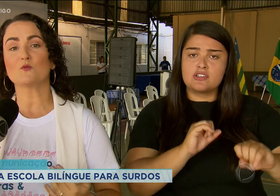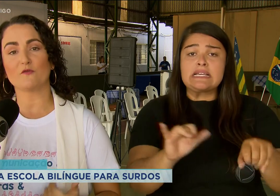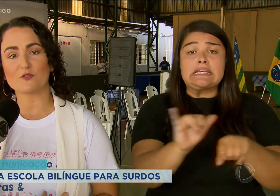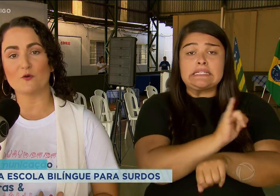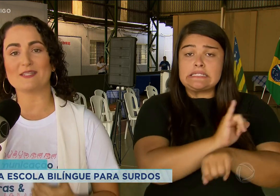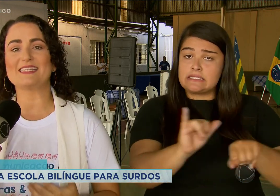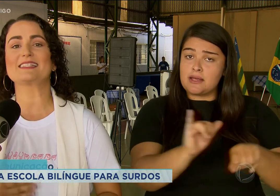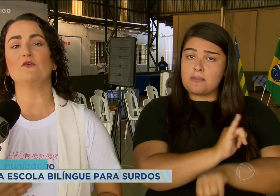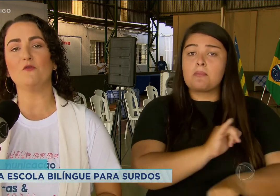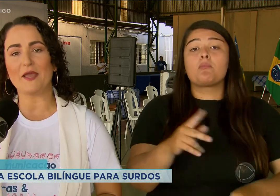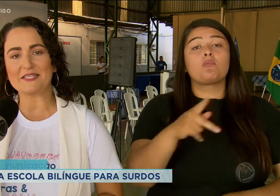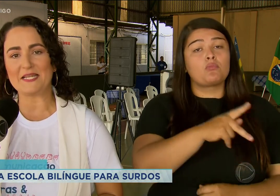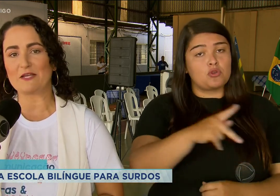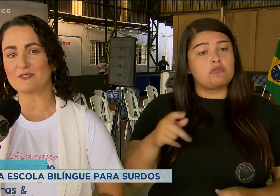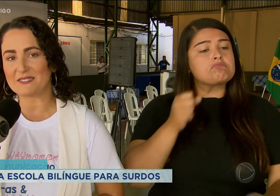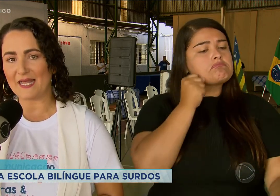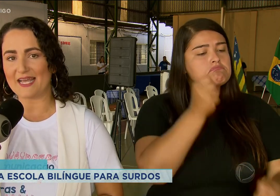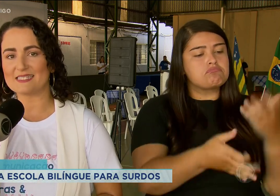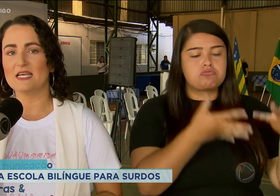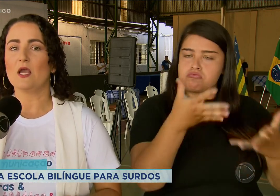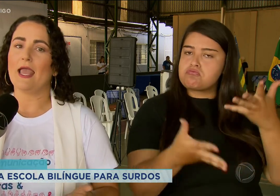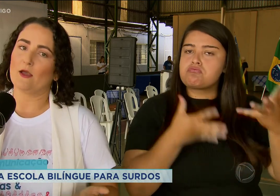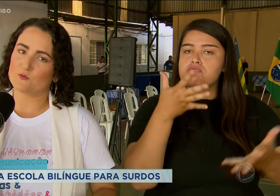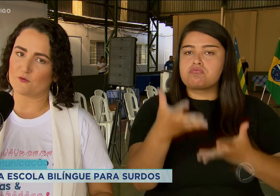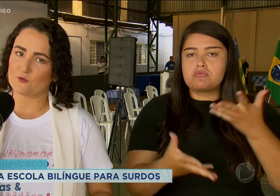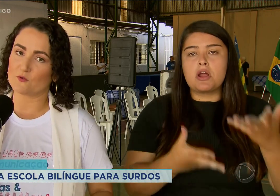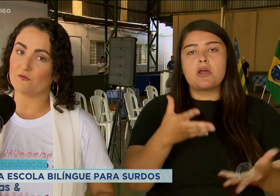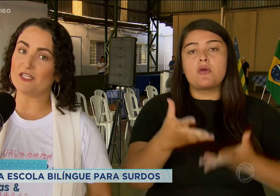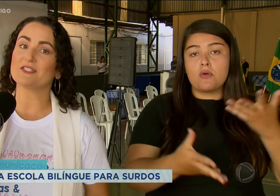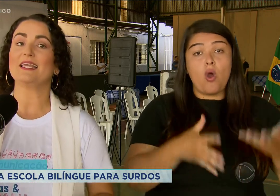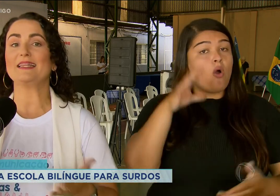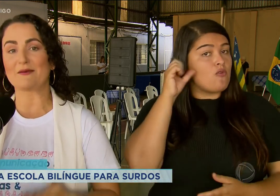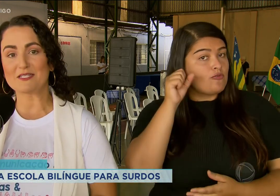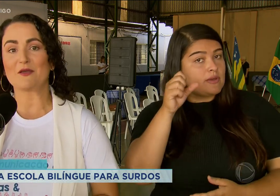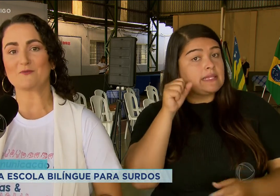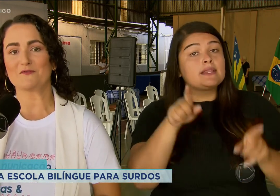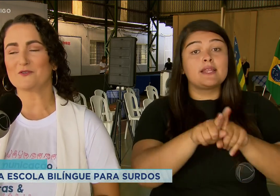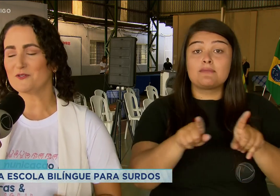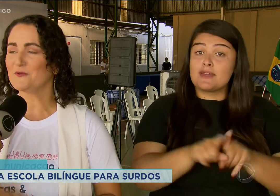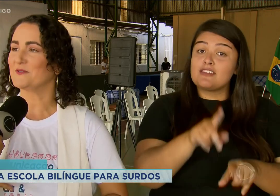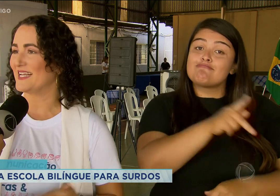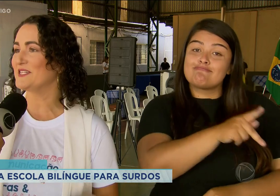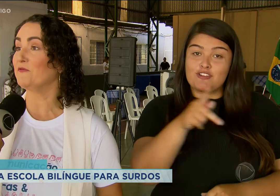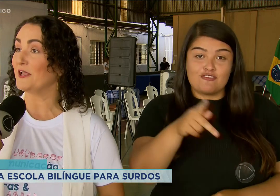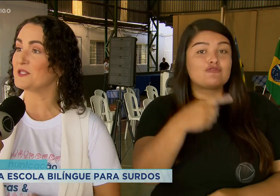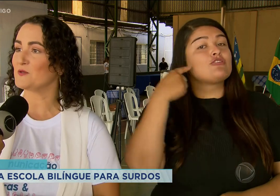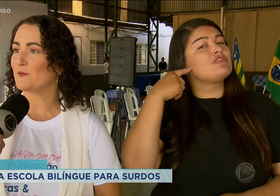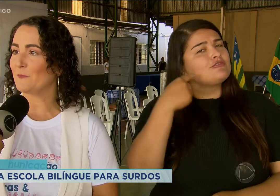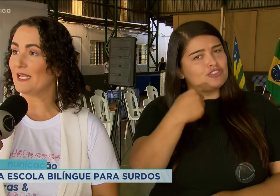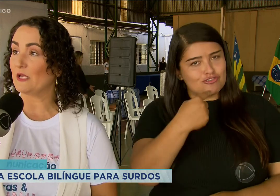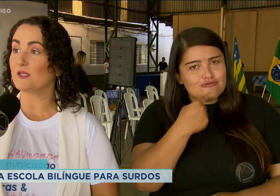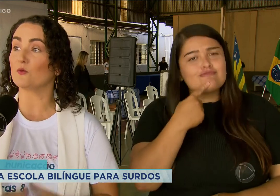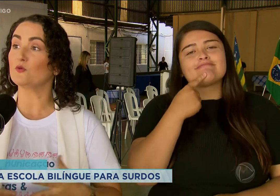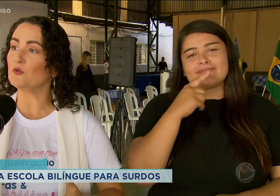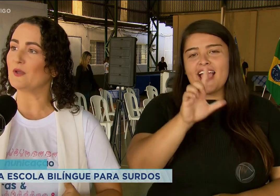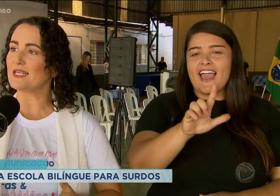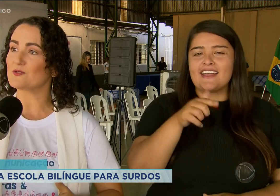professores, eles são fluentes em língua de sinais, os professores ouvintes, e temos também os professores surdos, que são fluentes na sua própria língua. Então, tudo isso